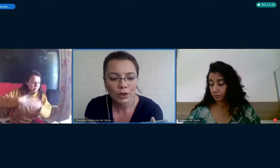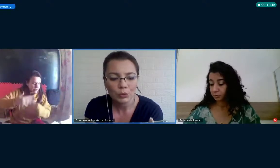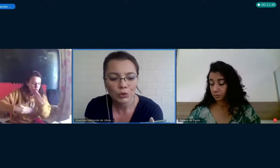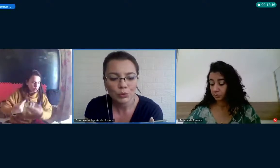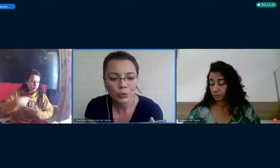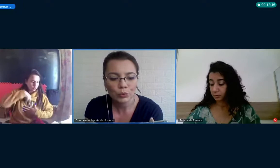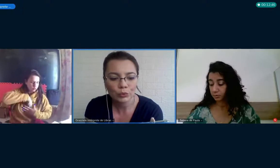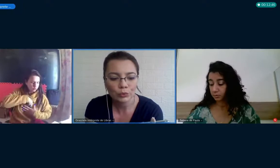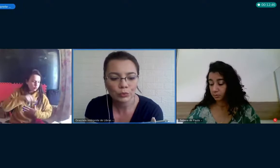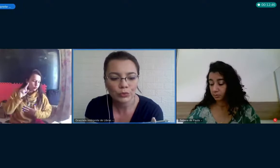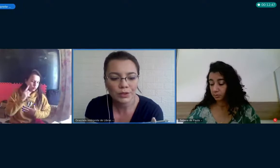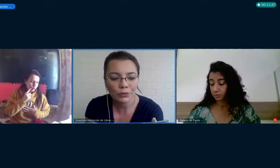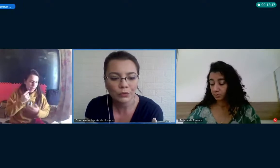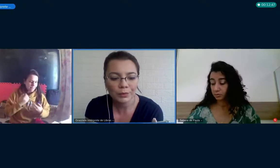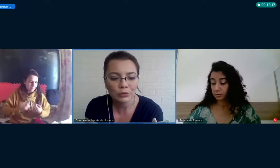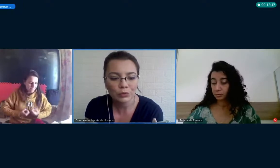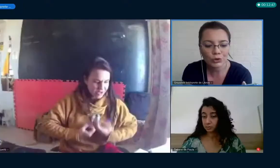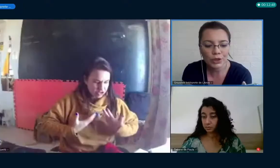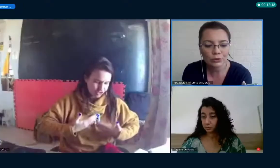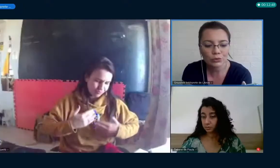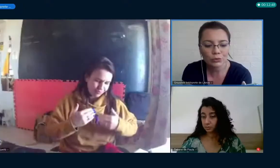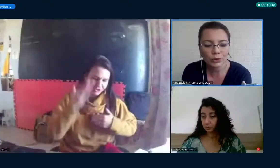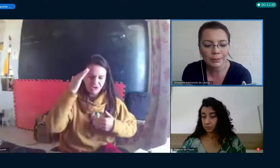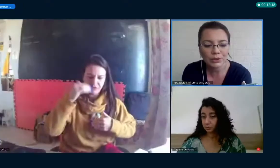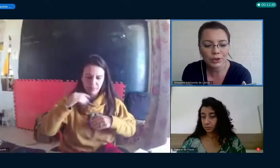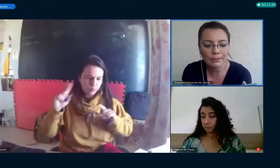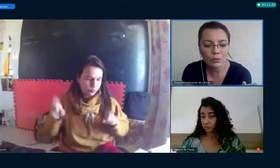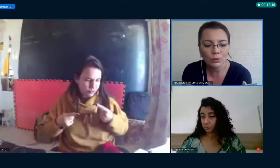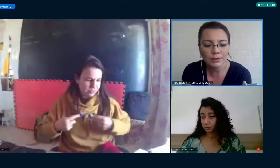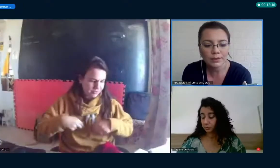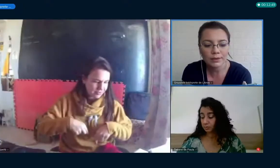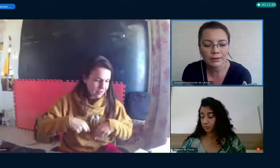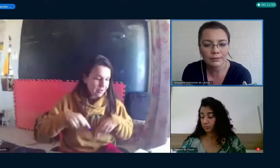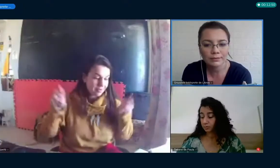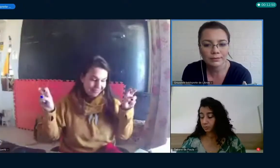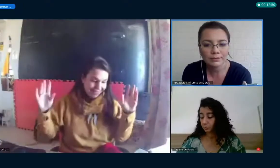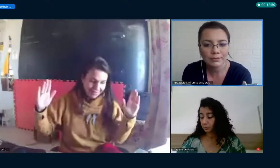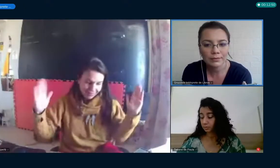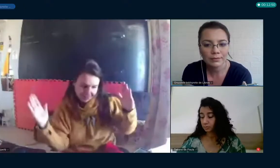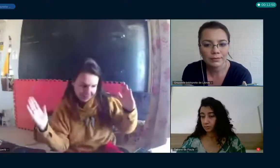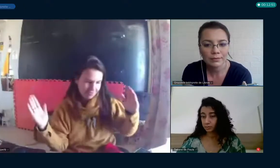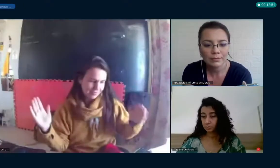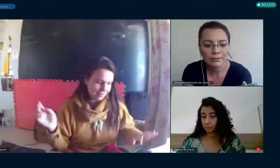Quando fala o estudo, o desenvolvimento do sujeito surdo, a partir da música.